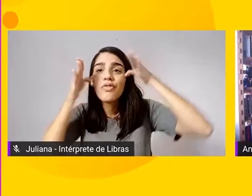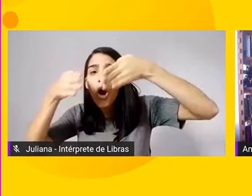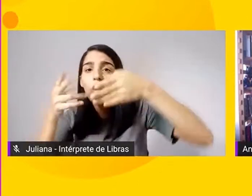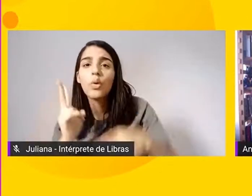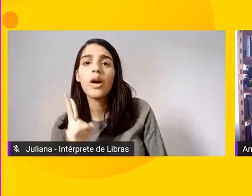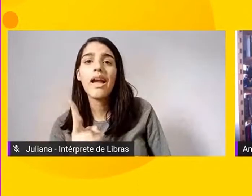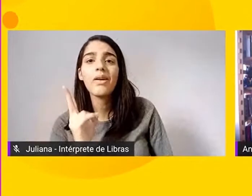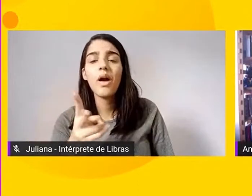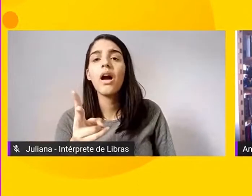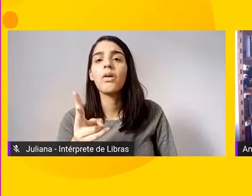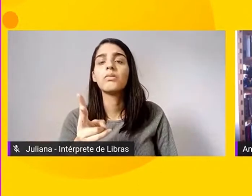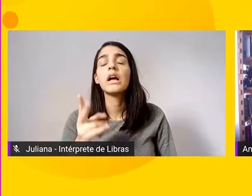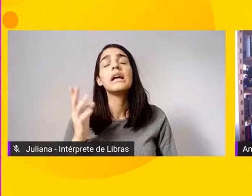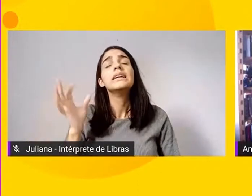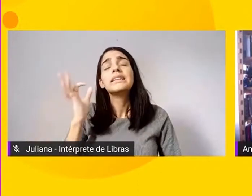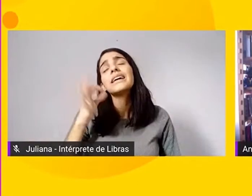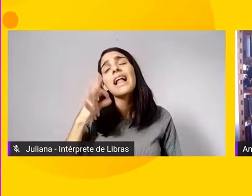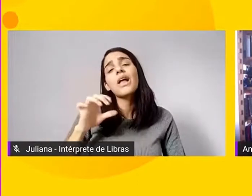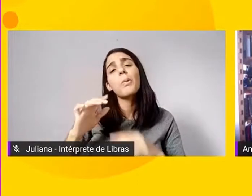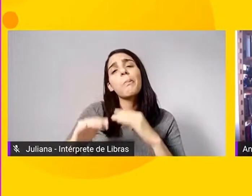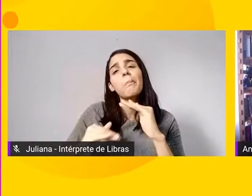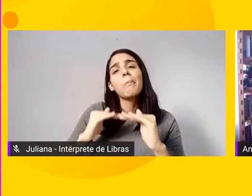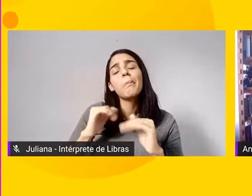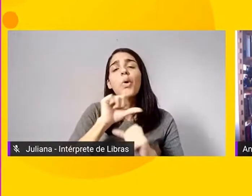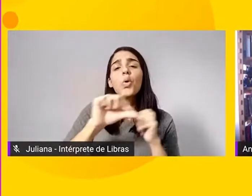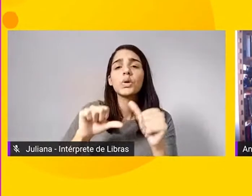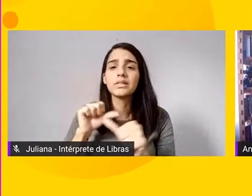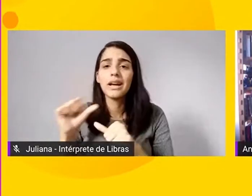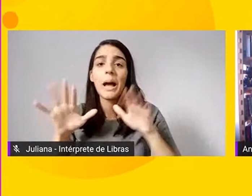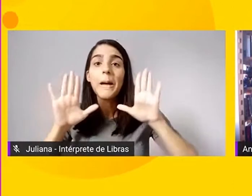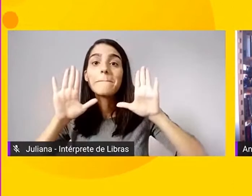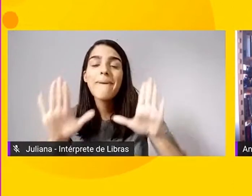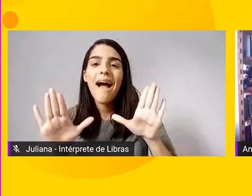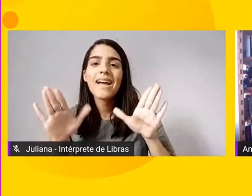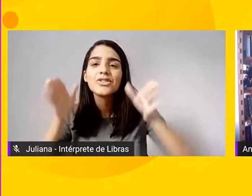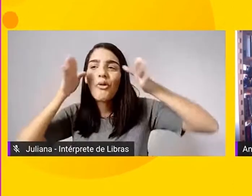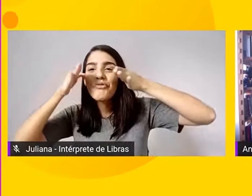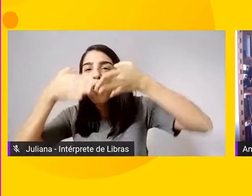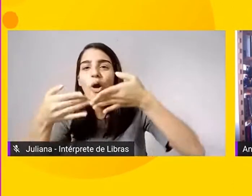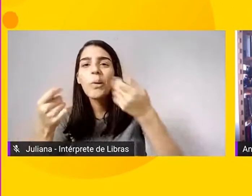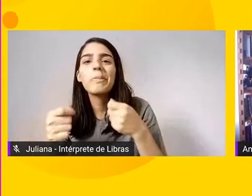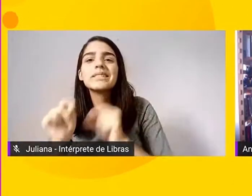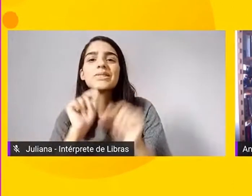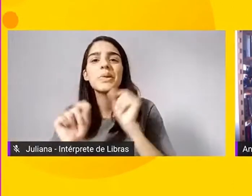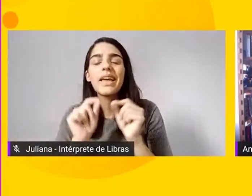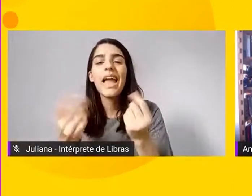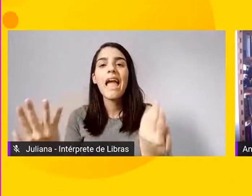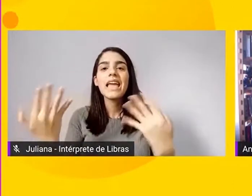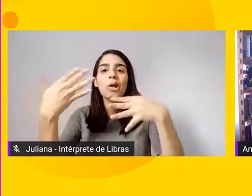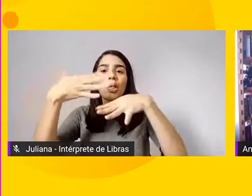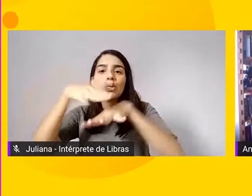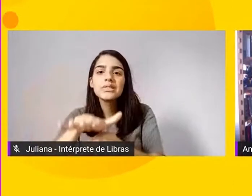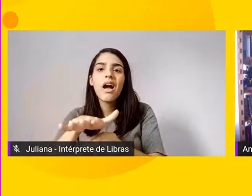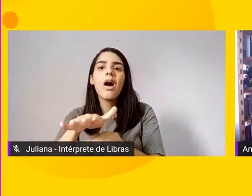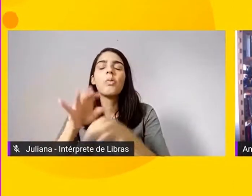tem um papel que engloba inclusão, diversidade, abertura para o universo, o